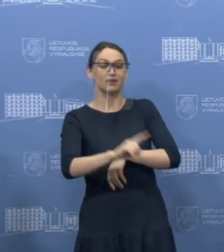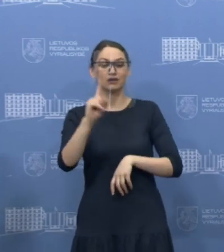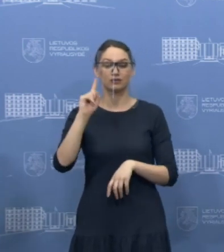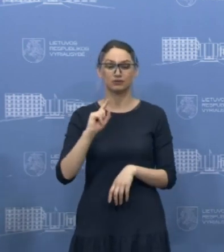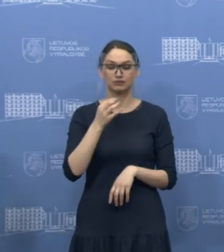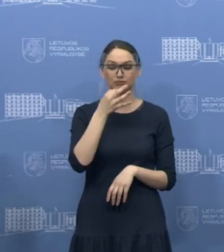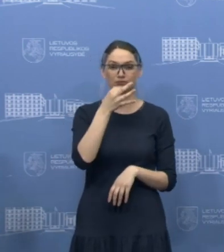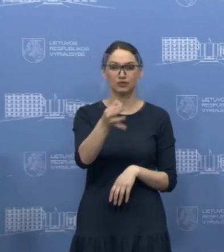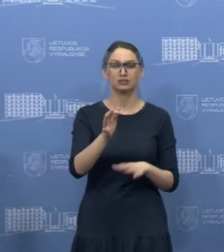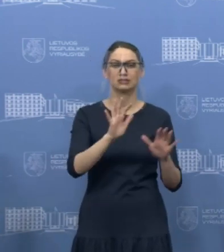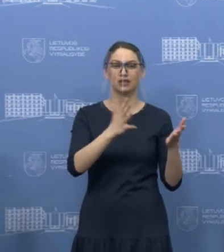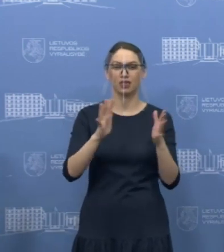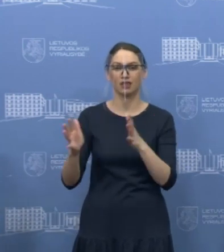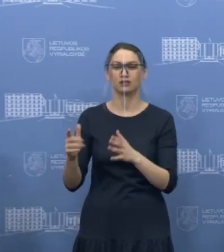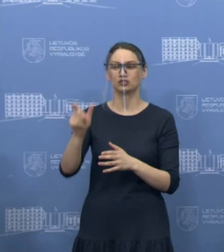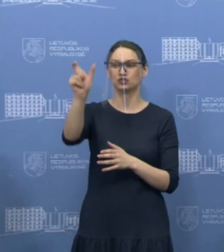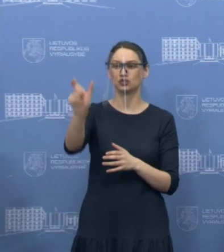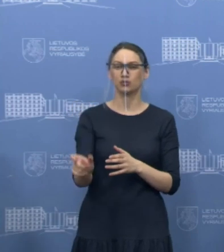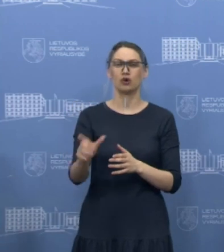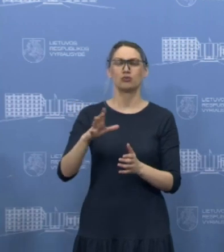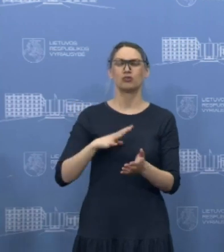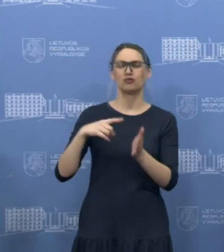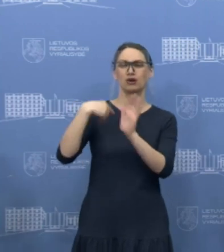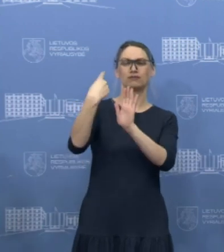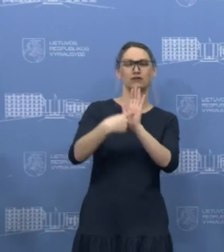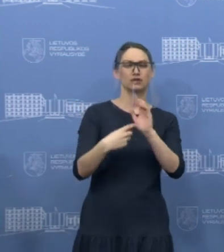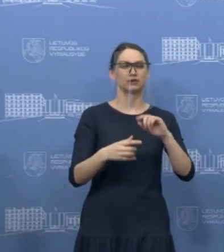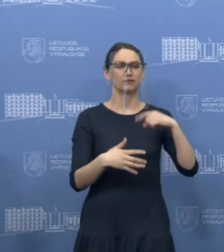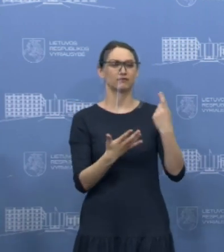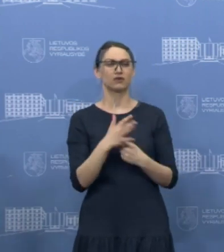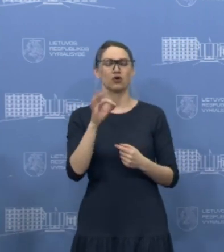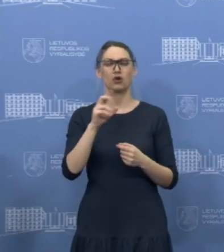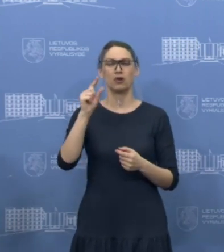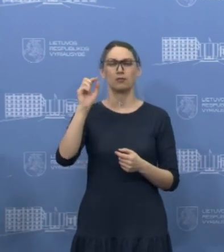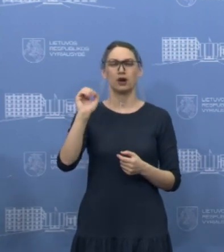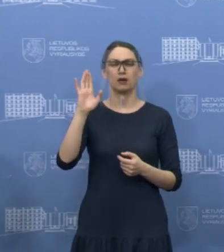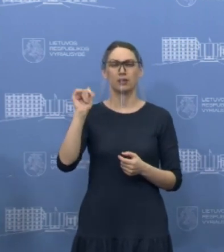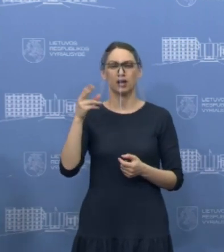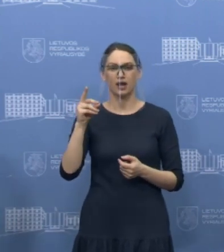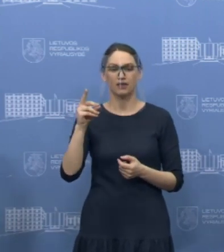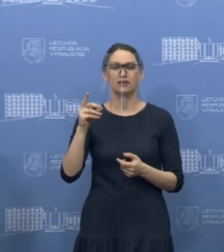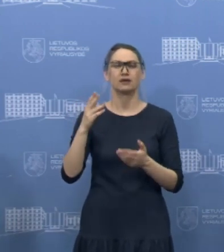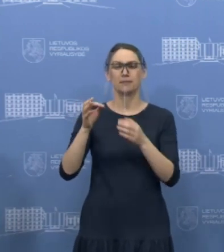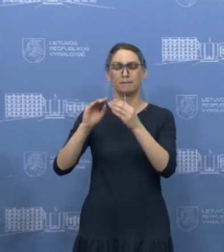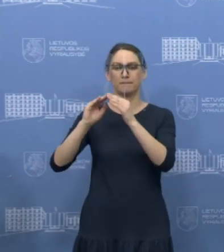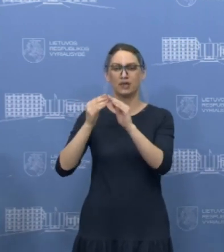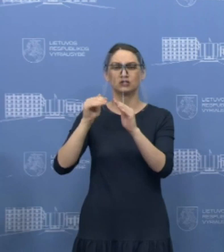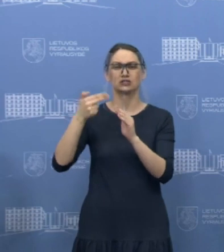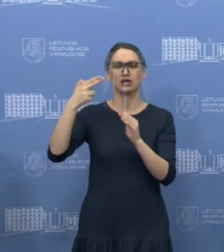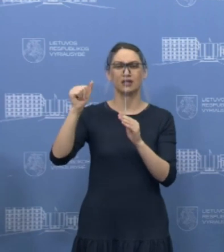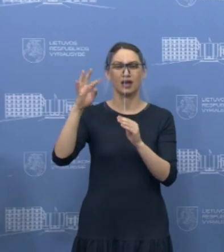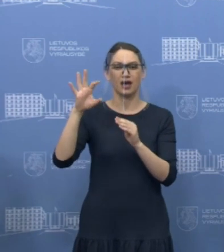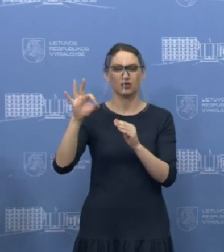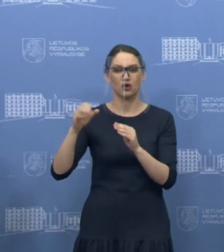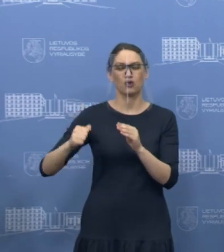atvejus, kuomet gyventojai manęs klausia dėl pavradės mieste dislokuotų nato